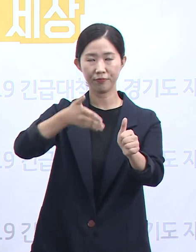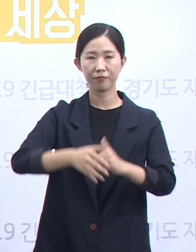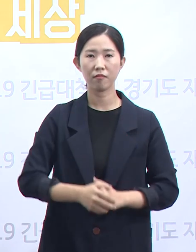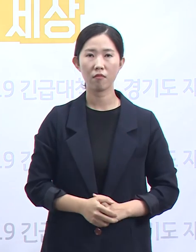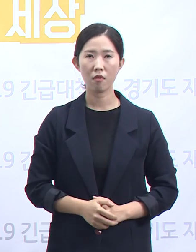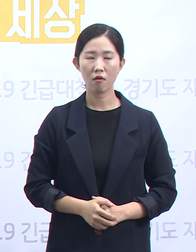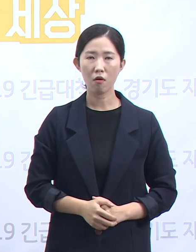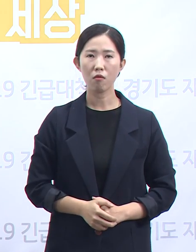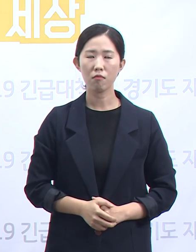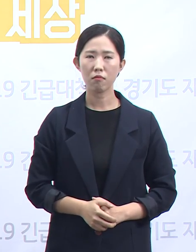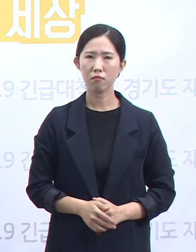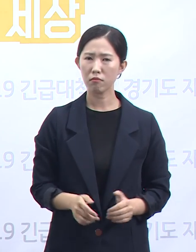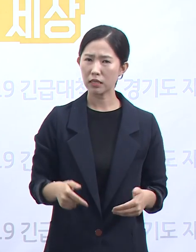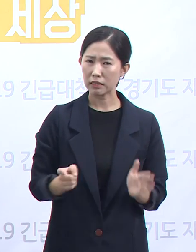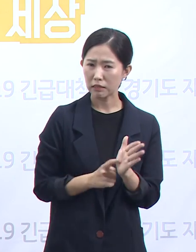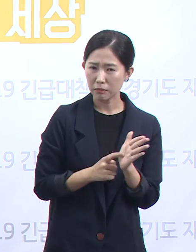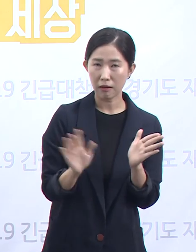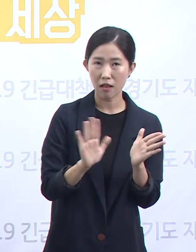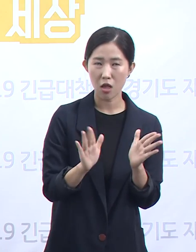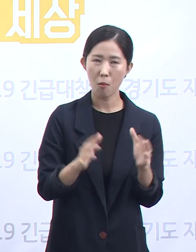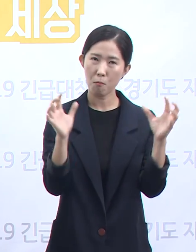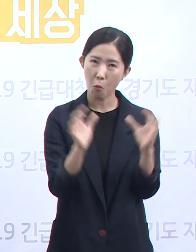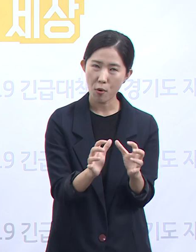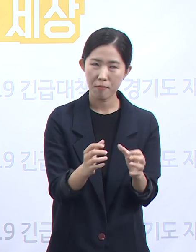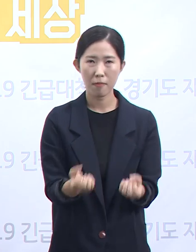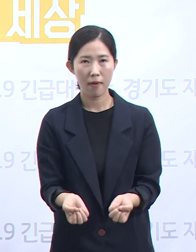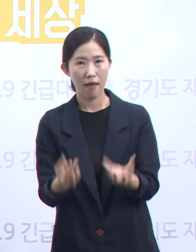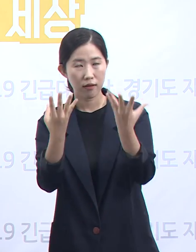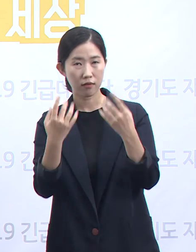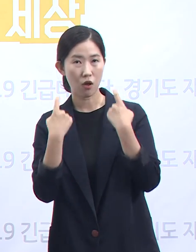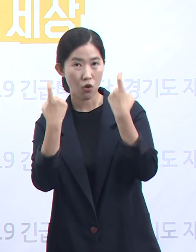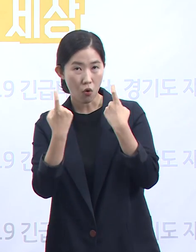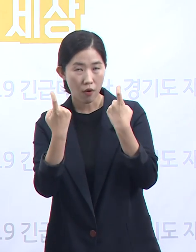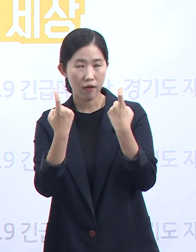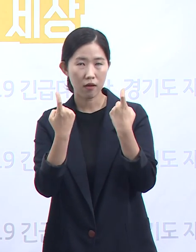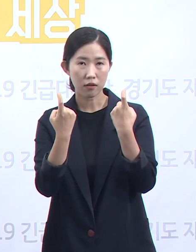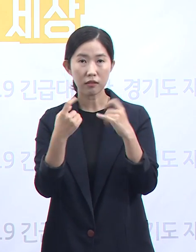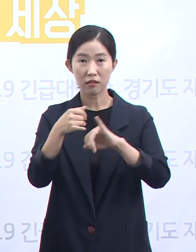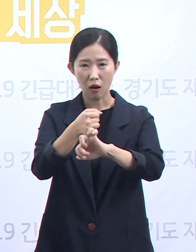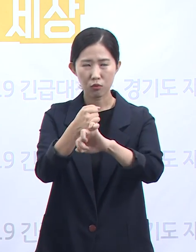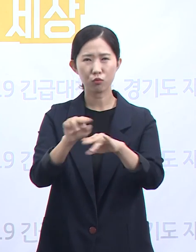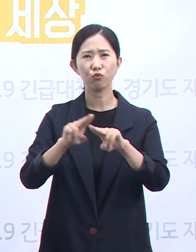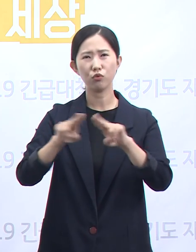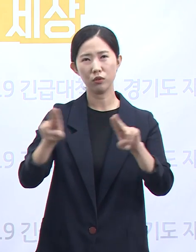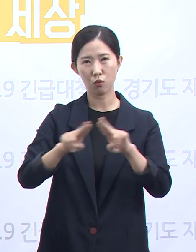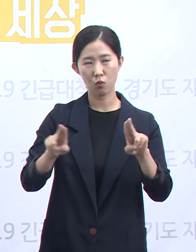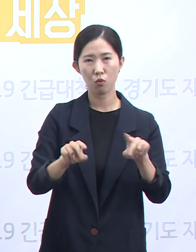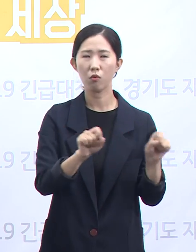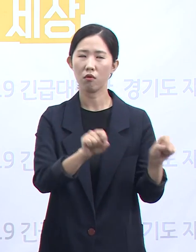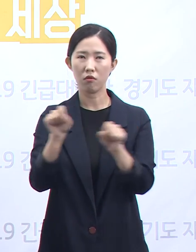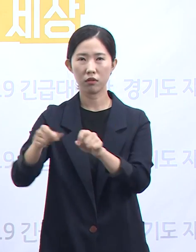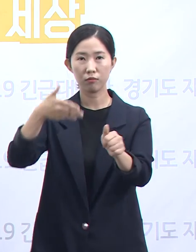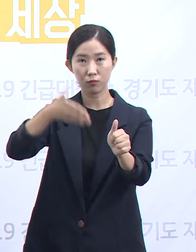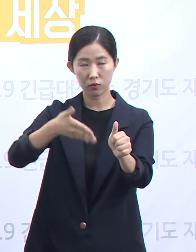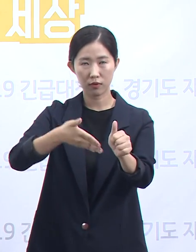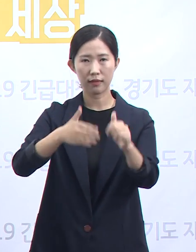외출, 모임, 행사, 여행 등은 연기하거나 취소하고 집에 머물러 주시고